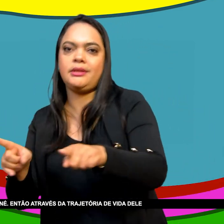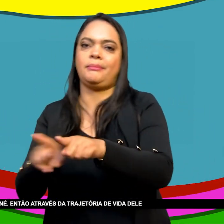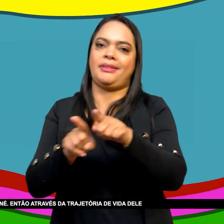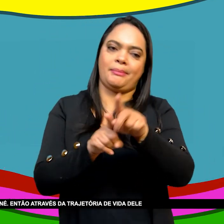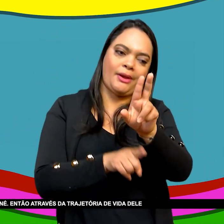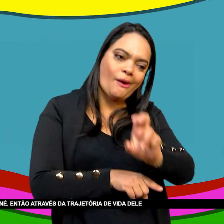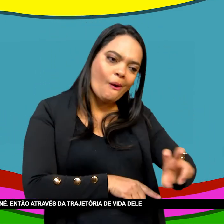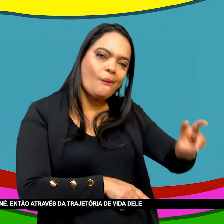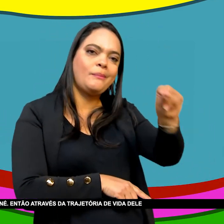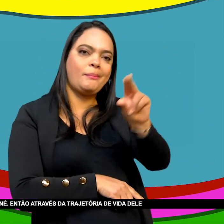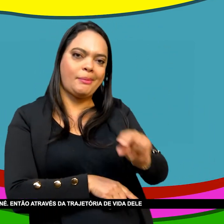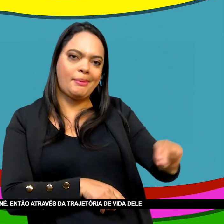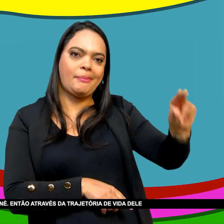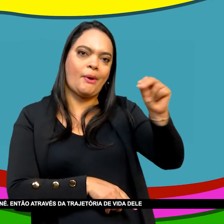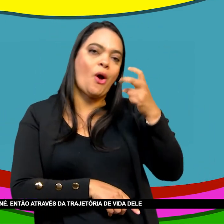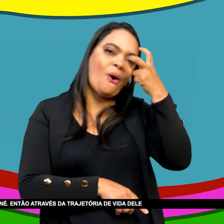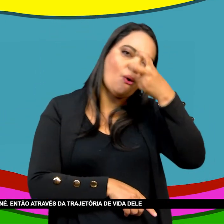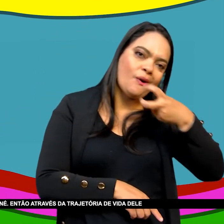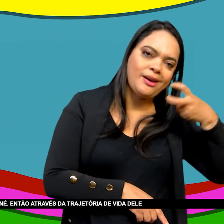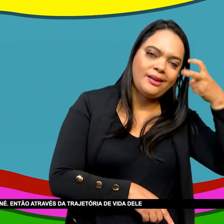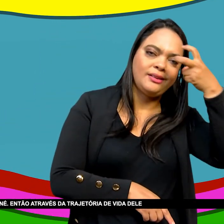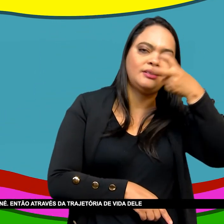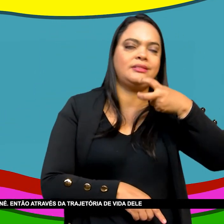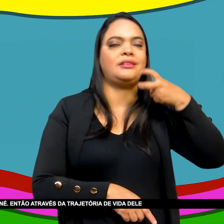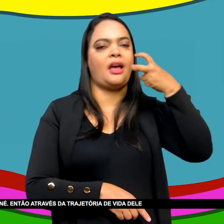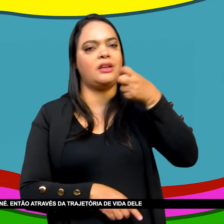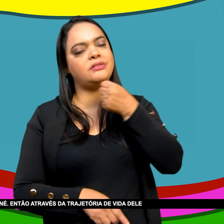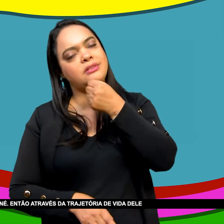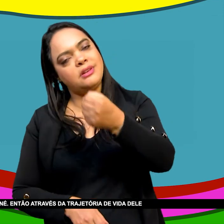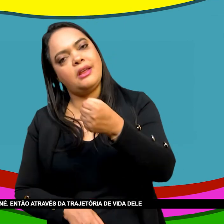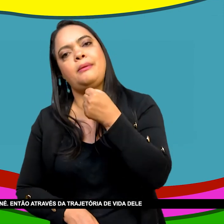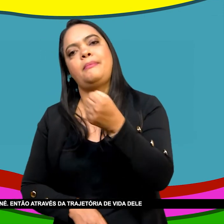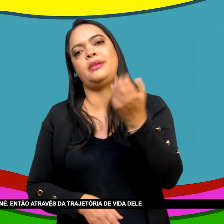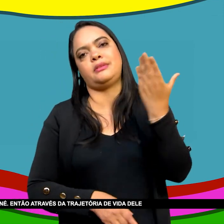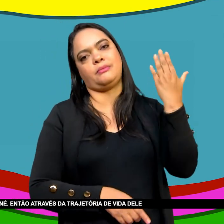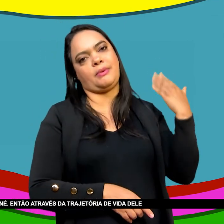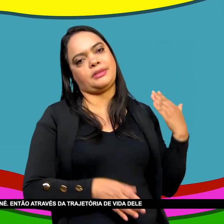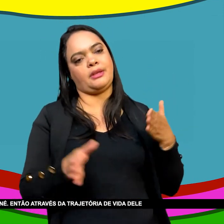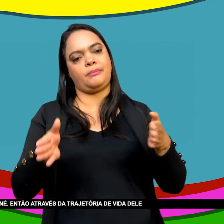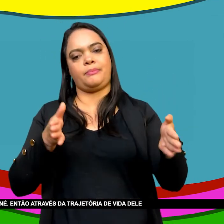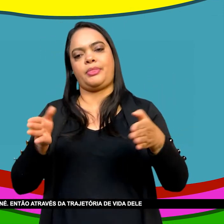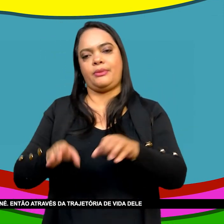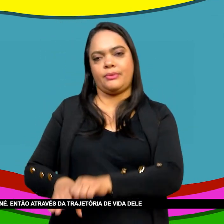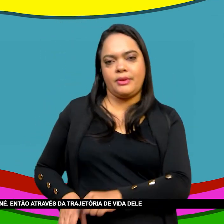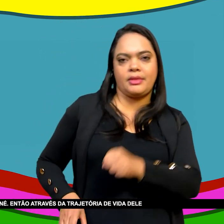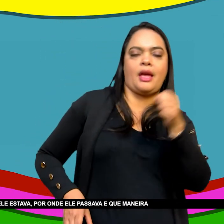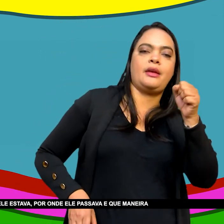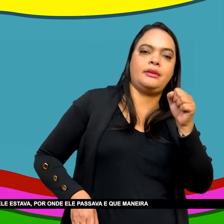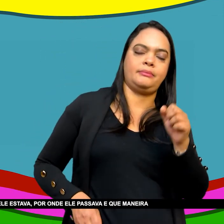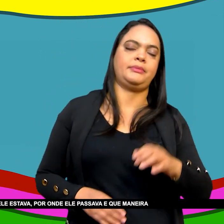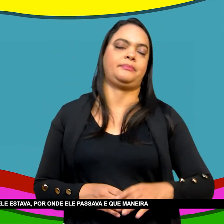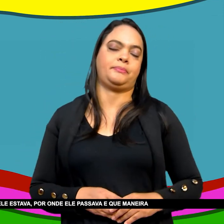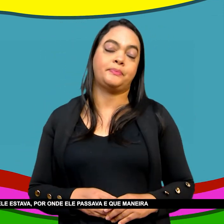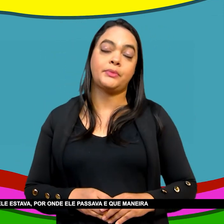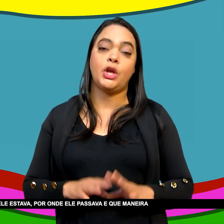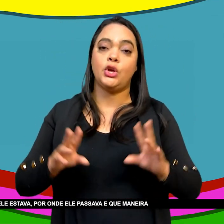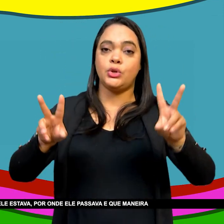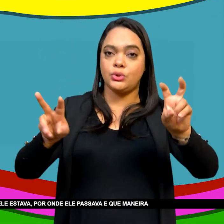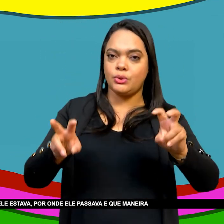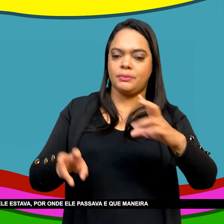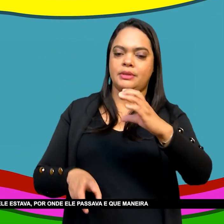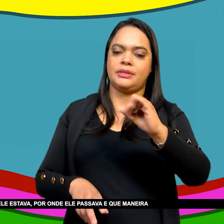Que não foi O predominante Então através Da trajetória De vida dele Eu